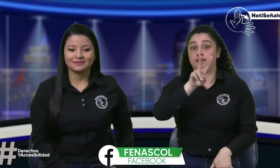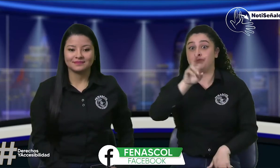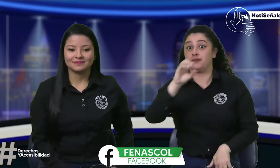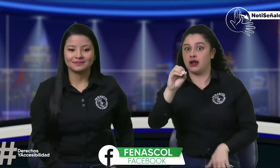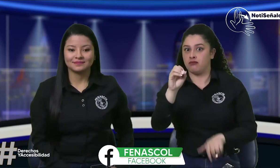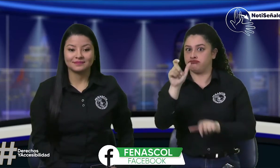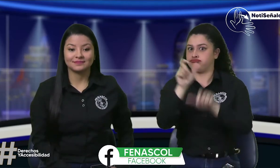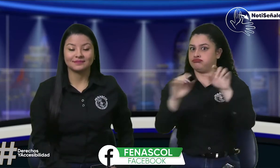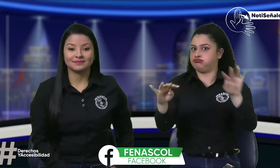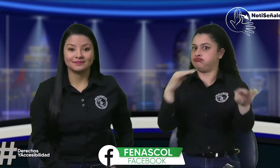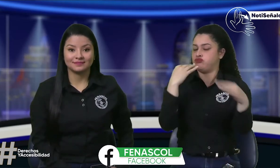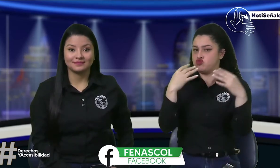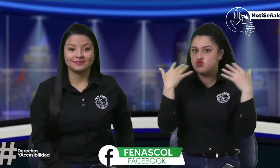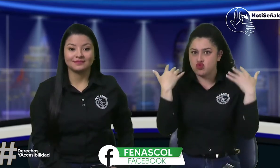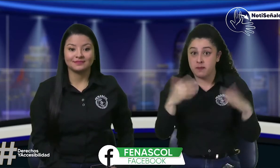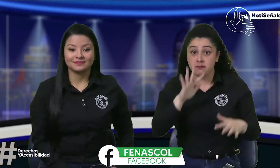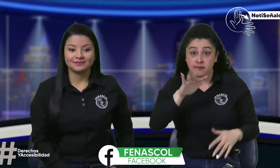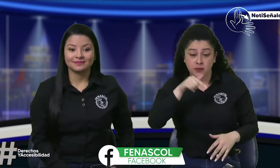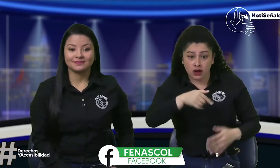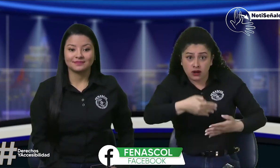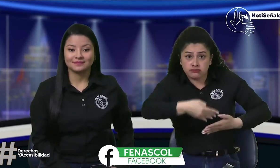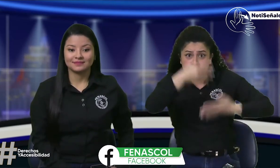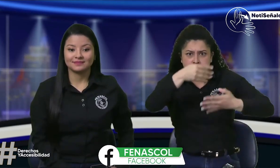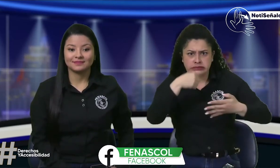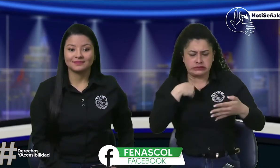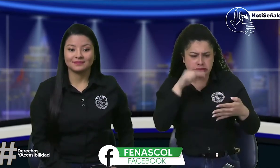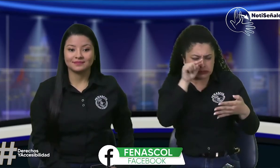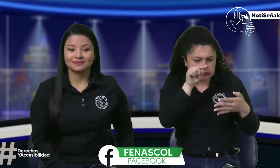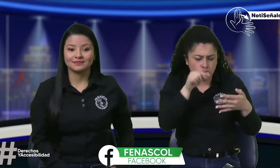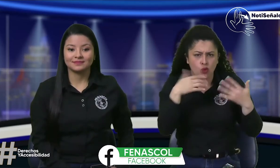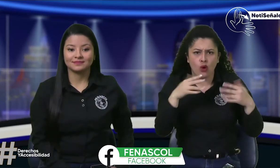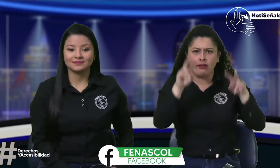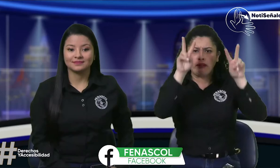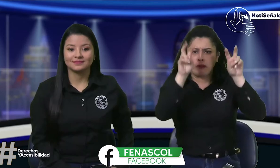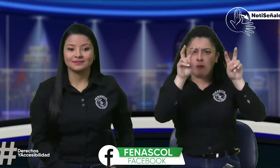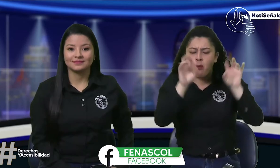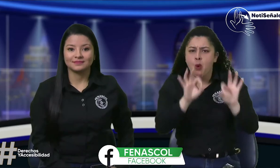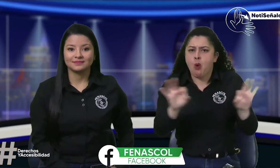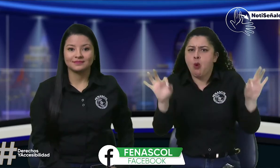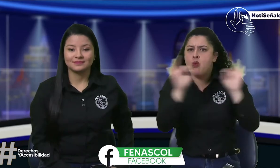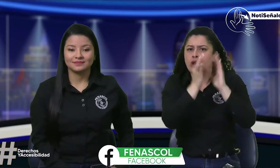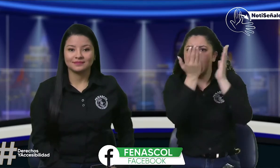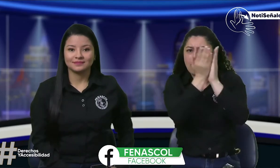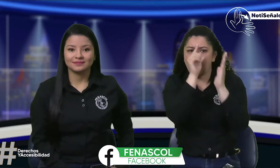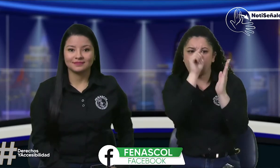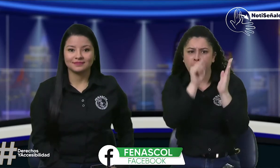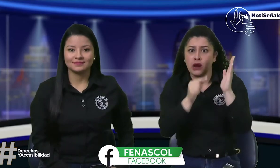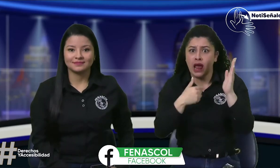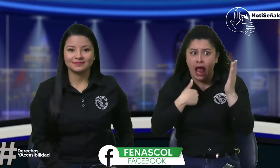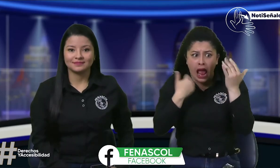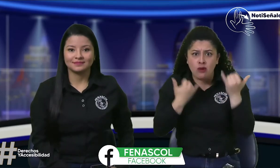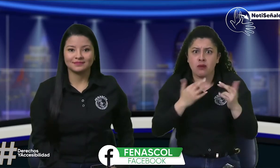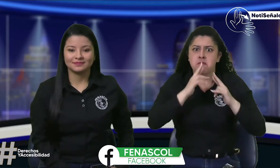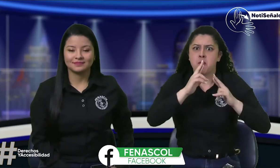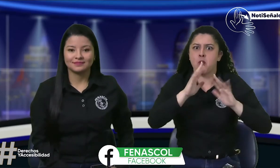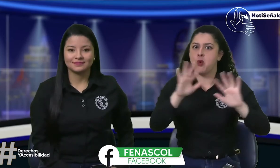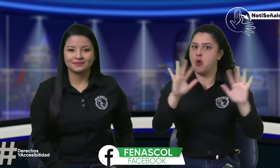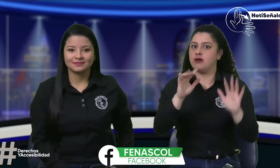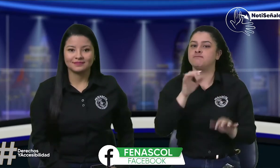120 personas conectadas y hay varios comentarios que es importante, nos dicen que la educación es un tema